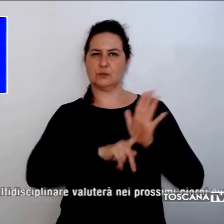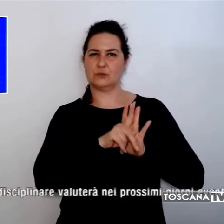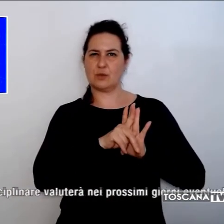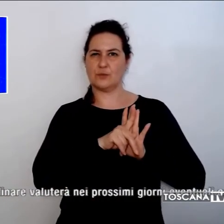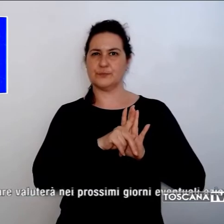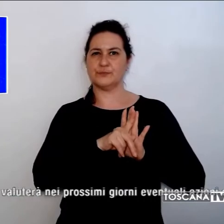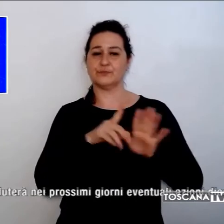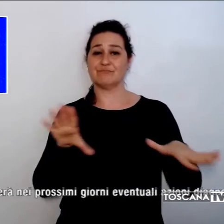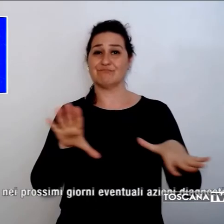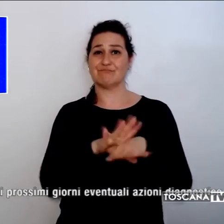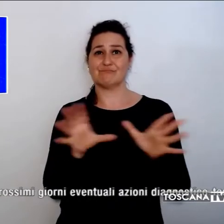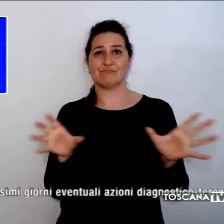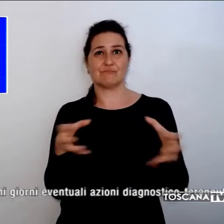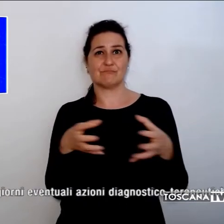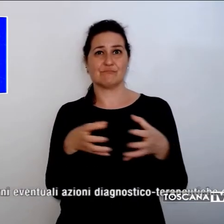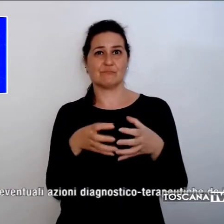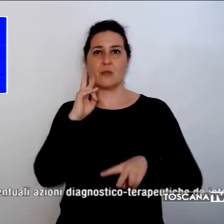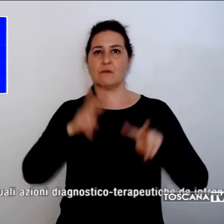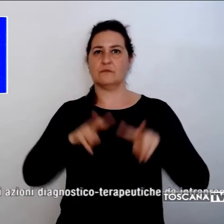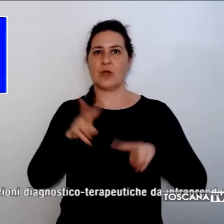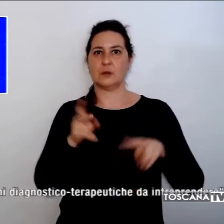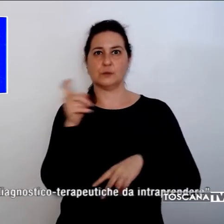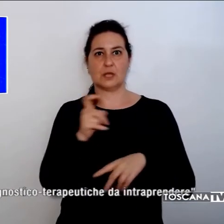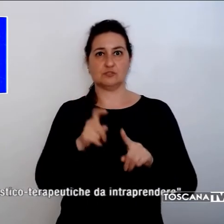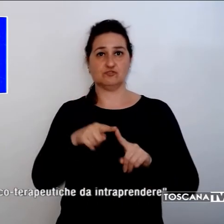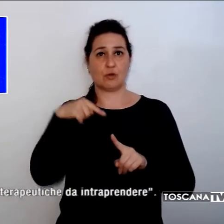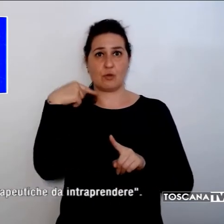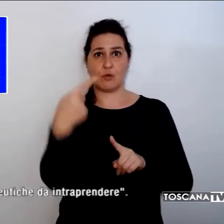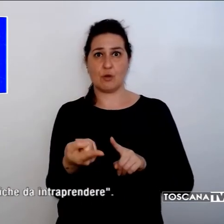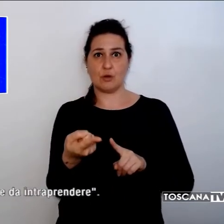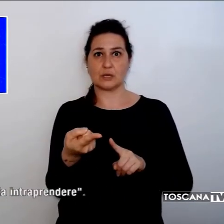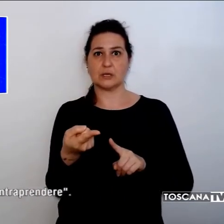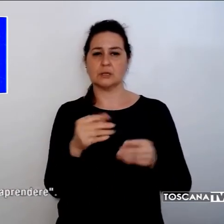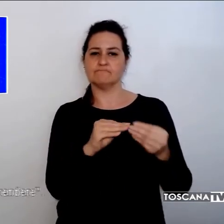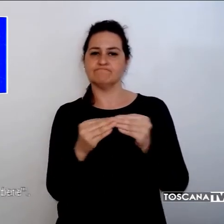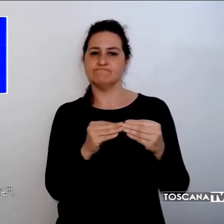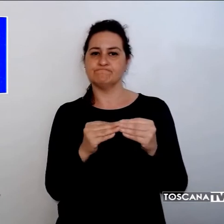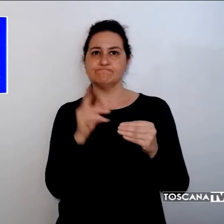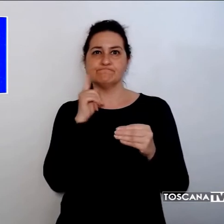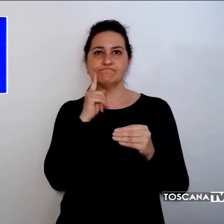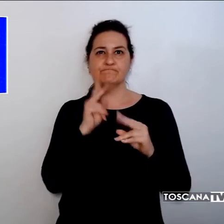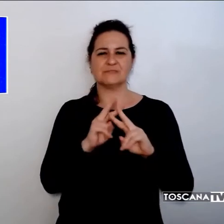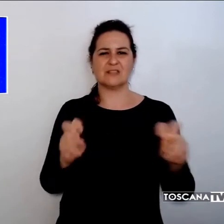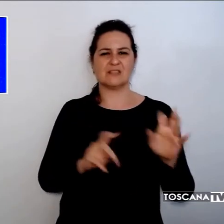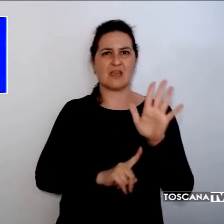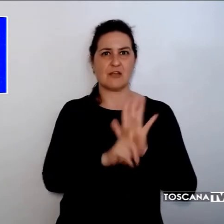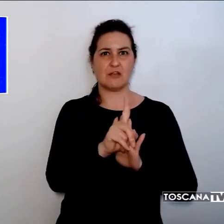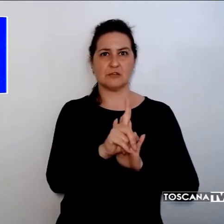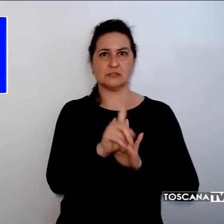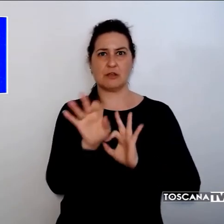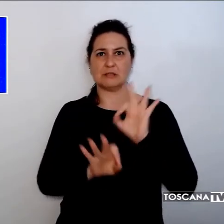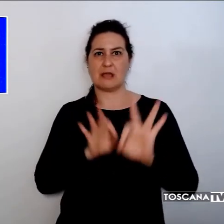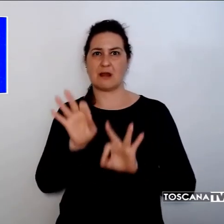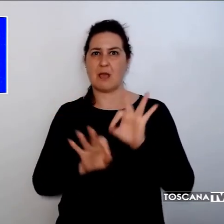valuterà nei prossimi giorni eventuali azioni diagnostico-terapeutiche da intraprendere.